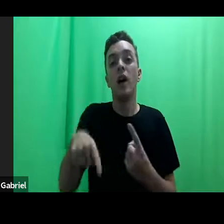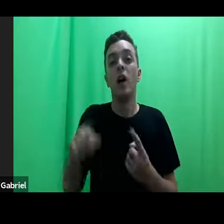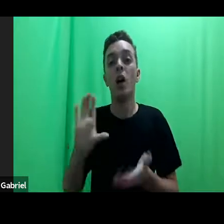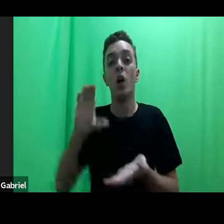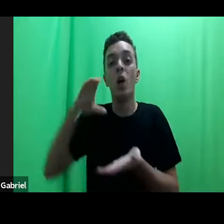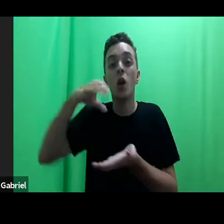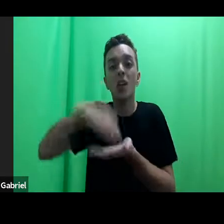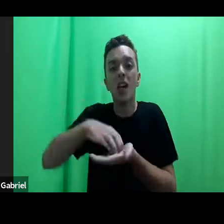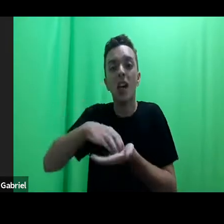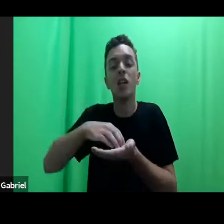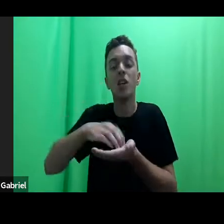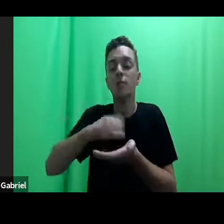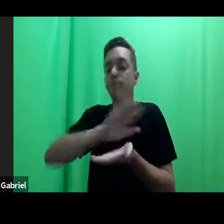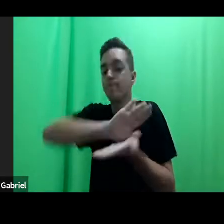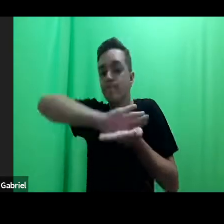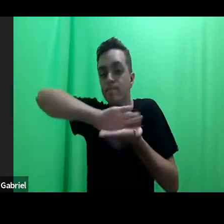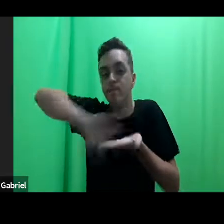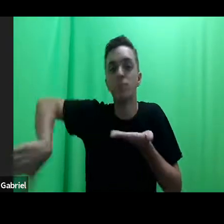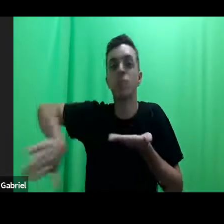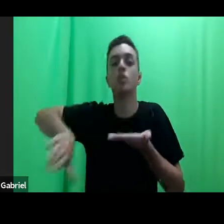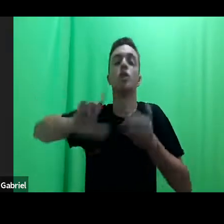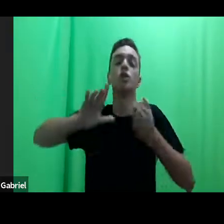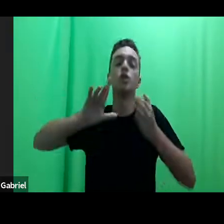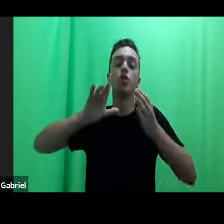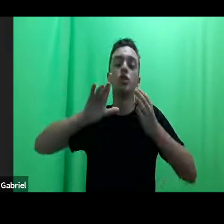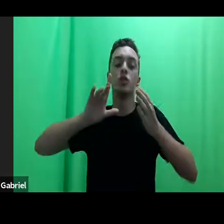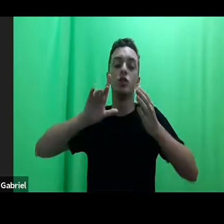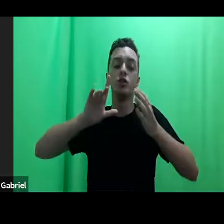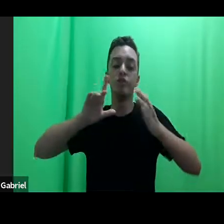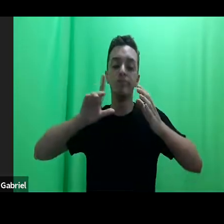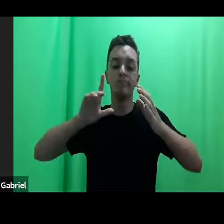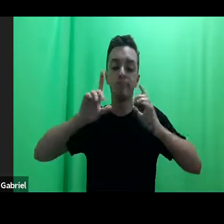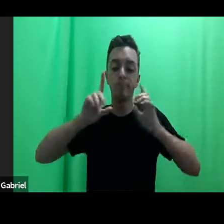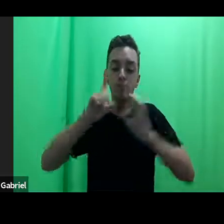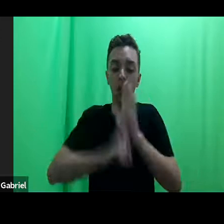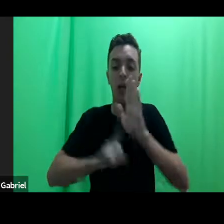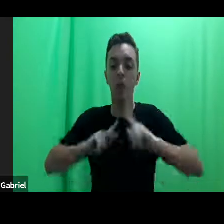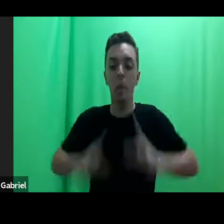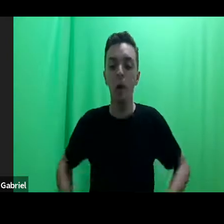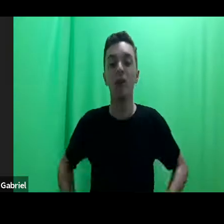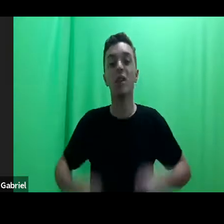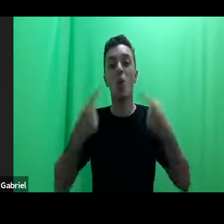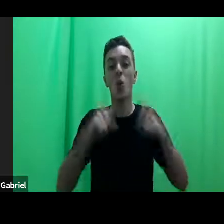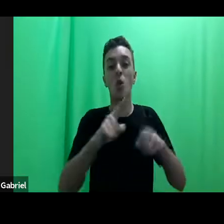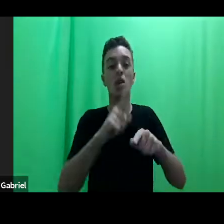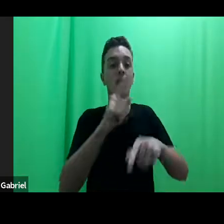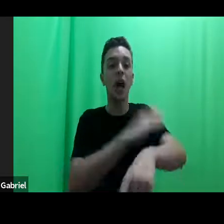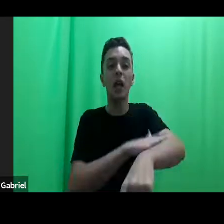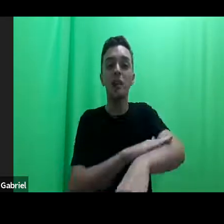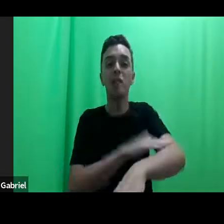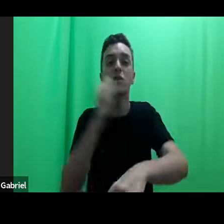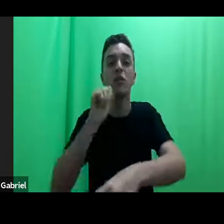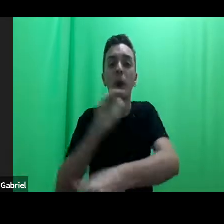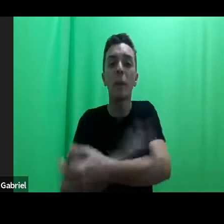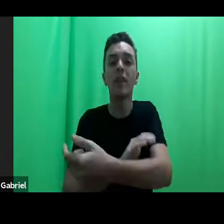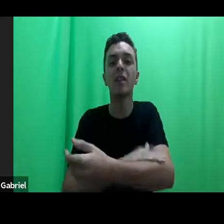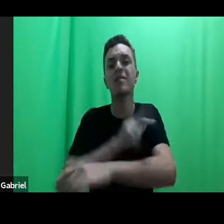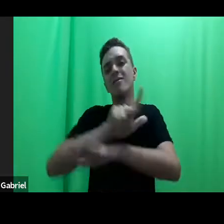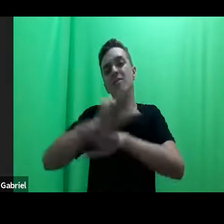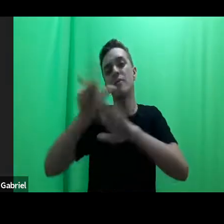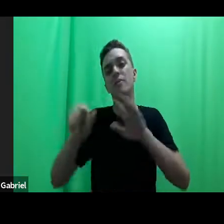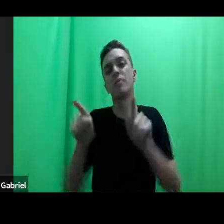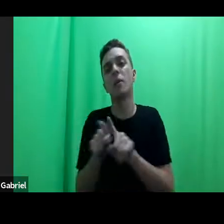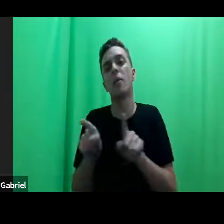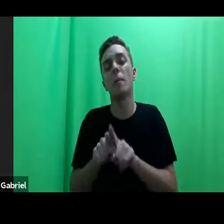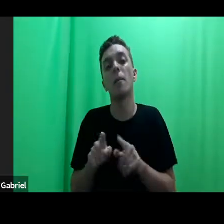humanos na perspectiva crítica, feminista, antirracista e anticolonial que eu já mencionei. Mobilizar os direitos humanos com